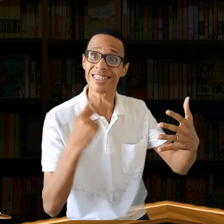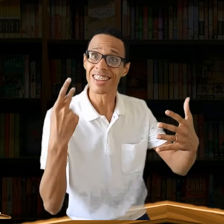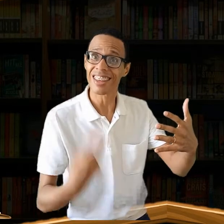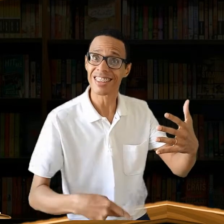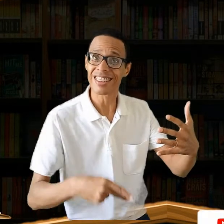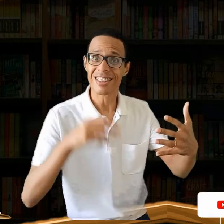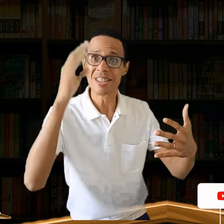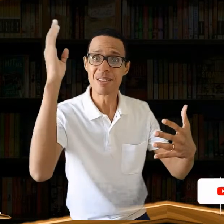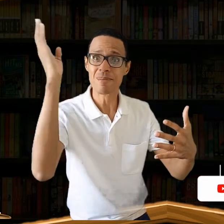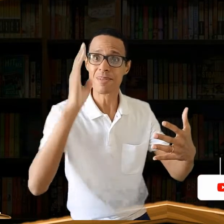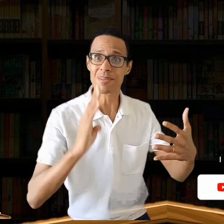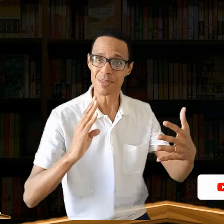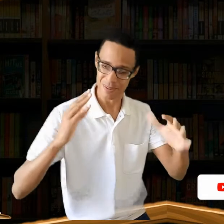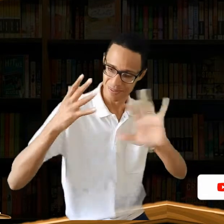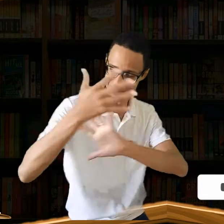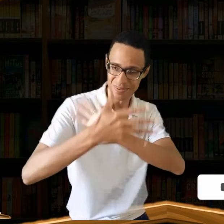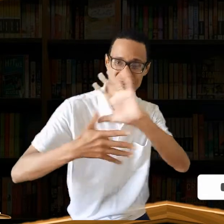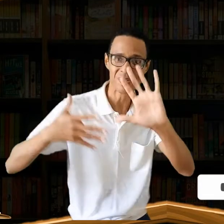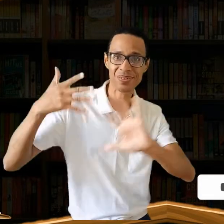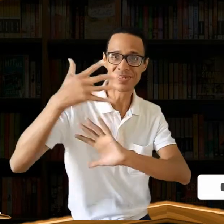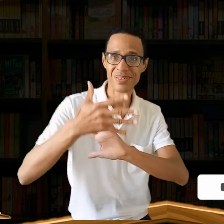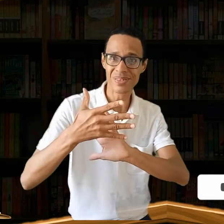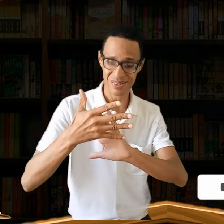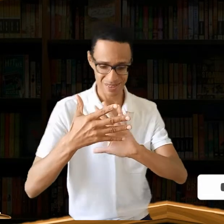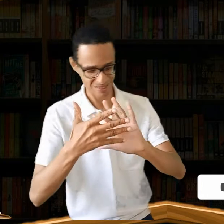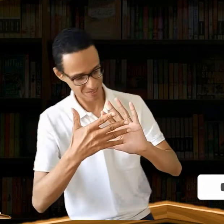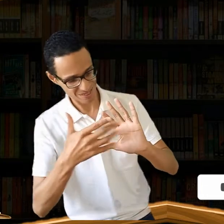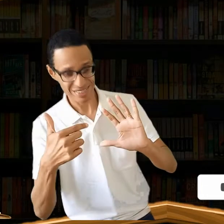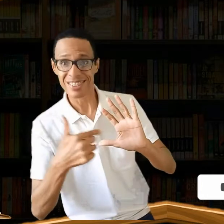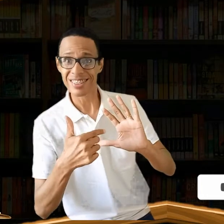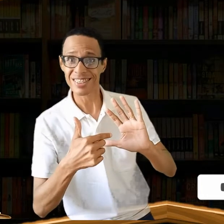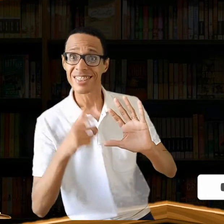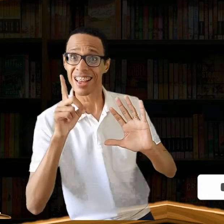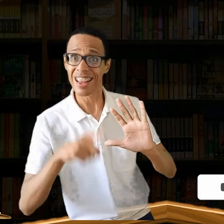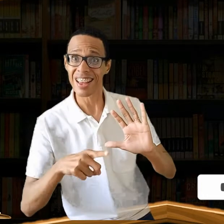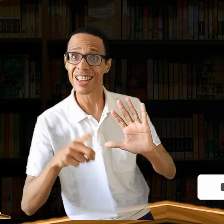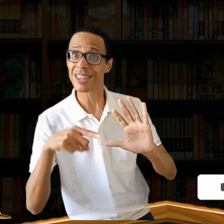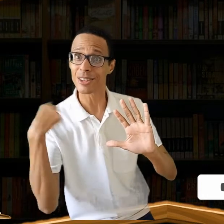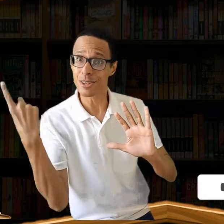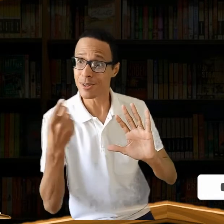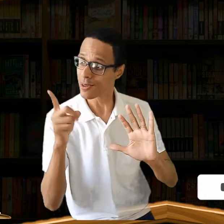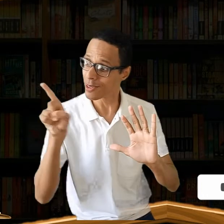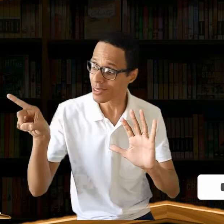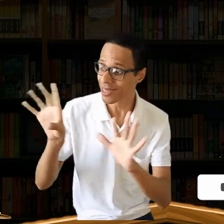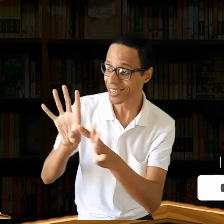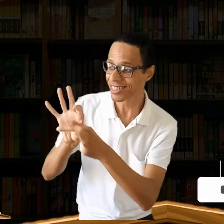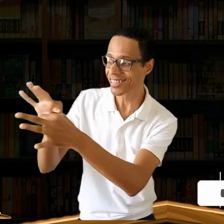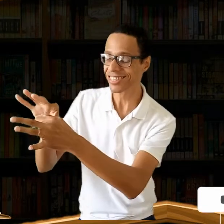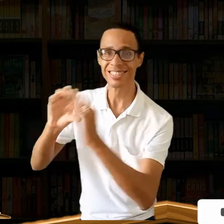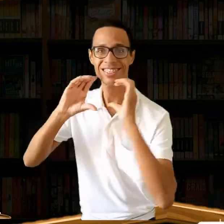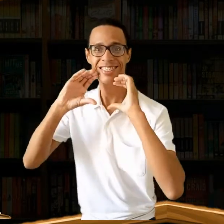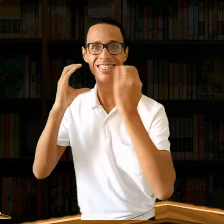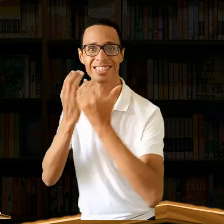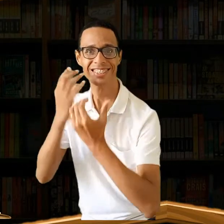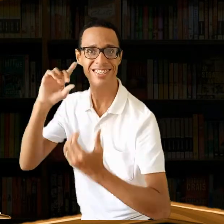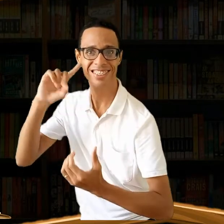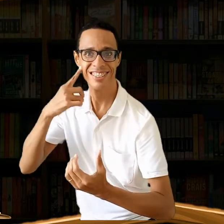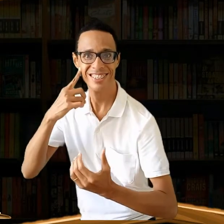brasileira de sinais. É esta língua que difundimos constantemente junto à comunidade surda.